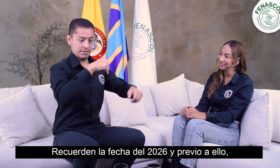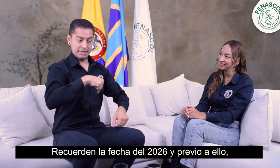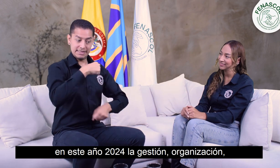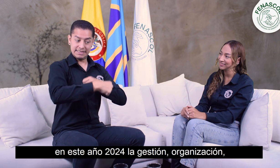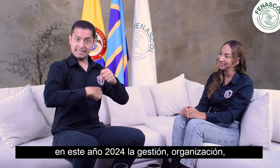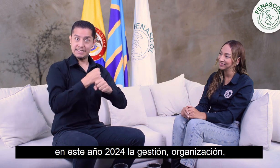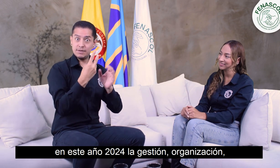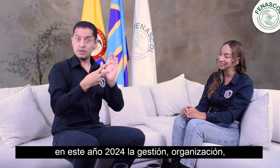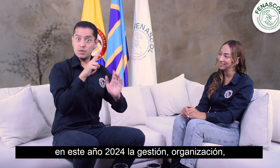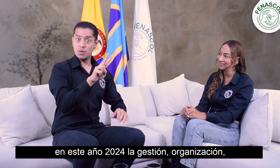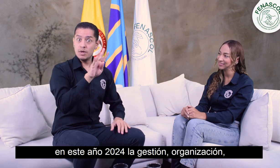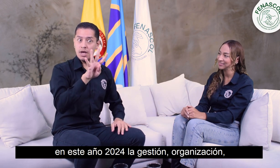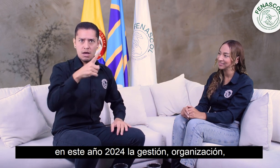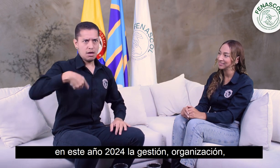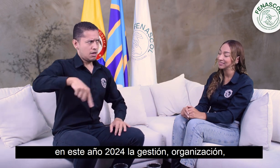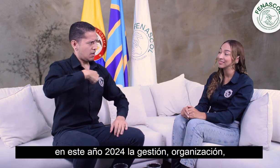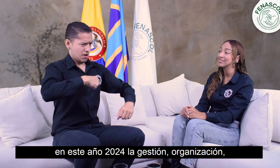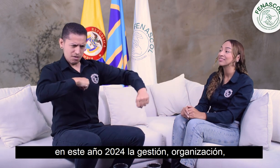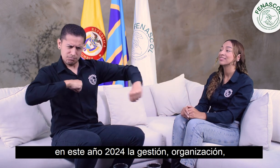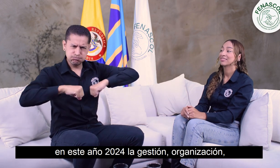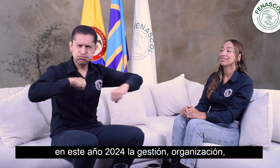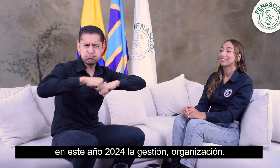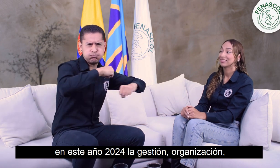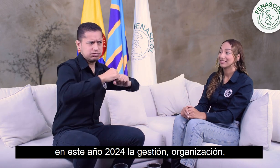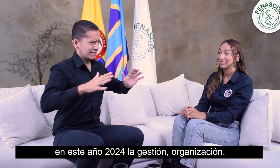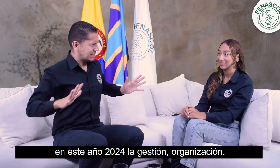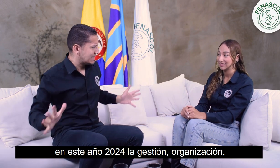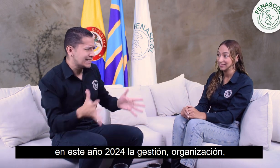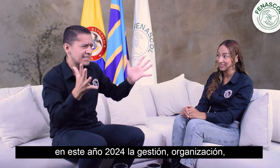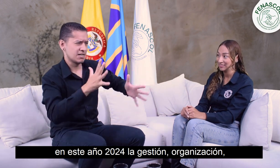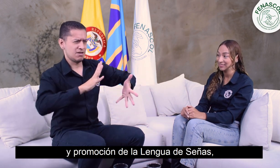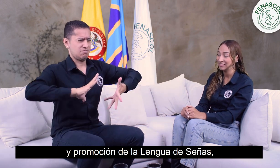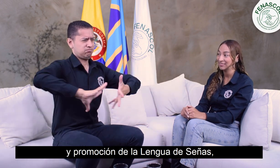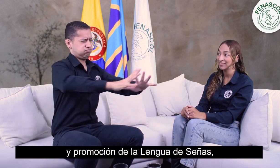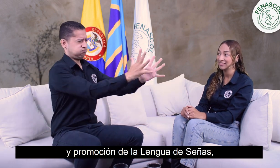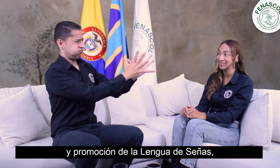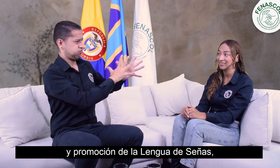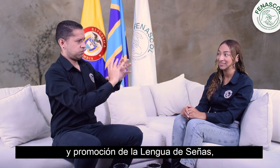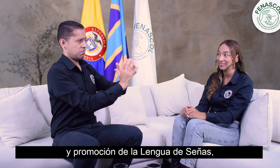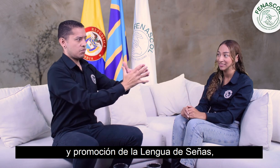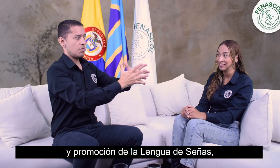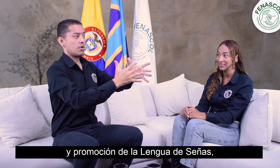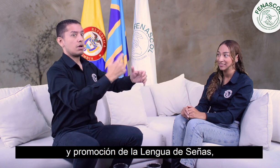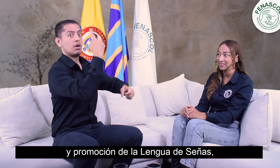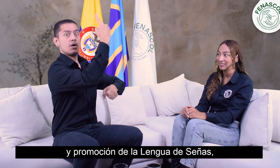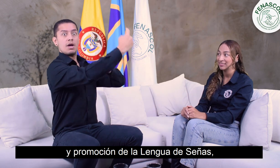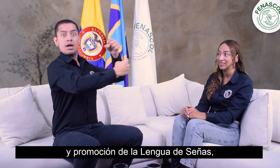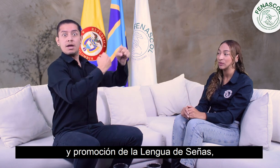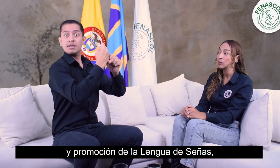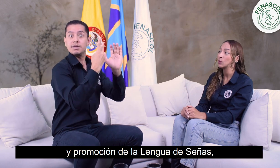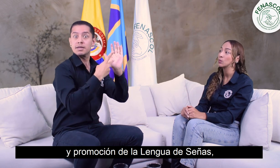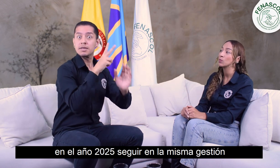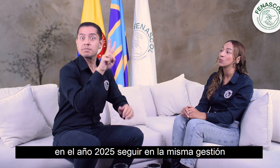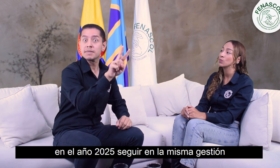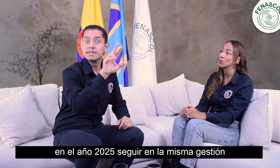en este año 2024, la gestión, organización y promoción de la lengua de señas. En el año